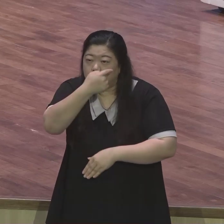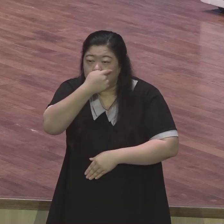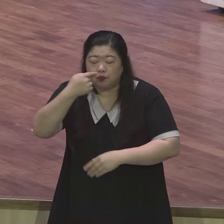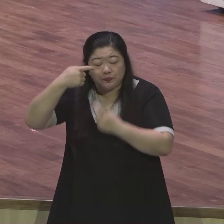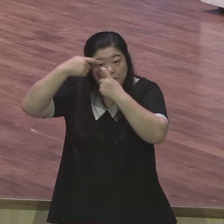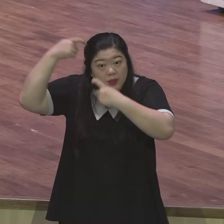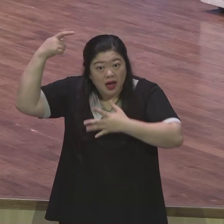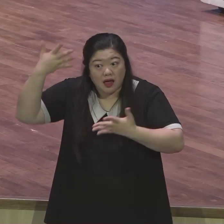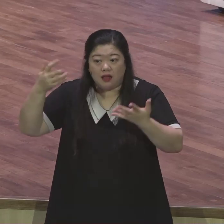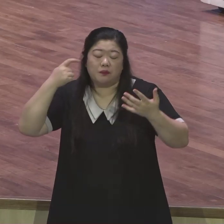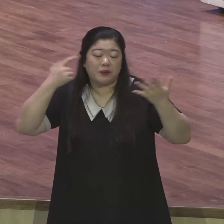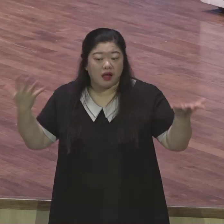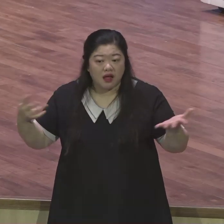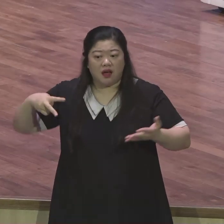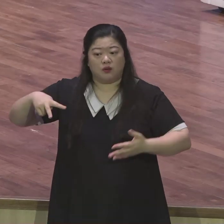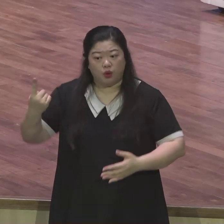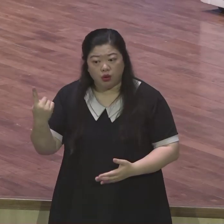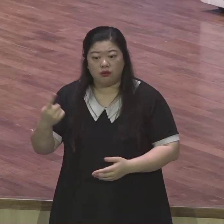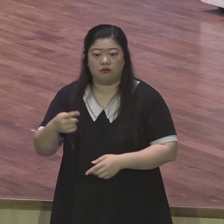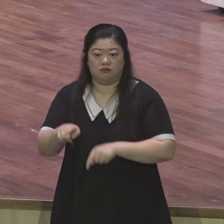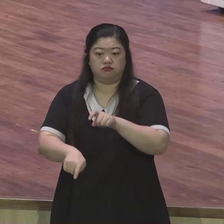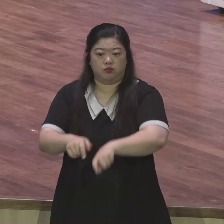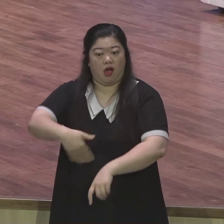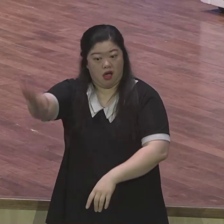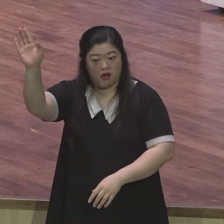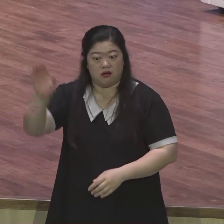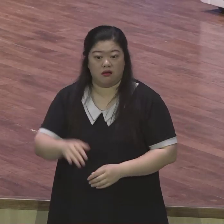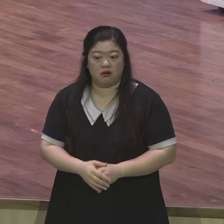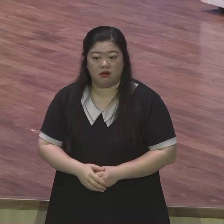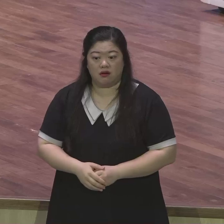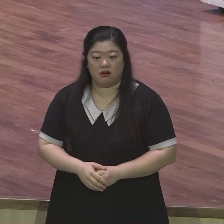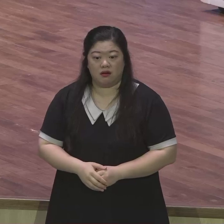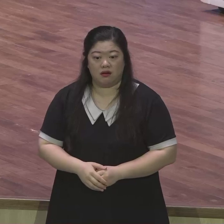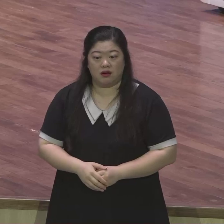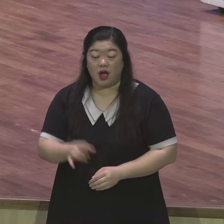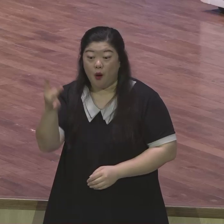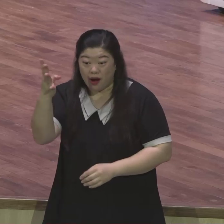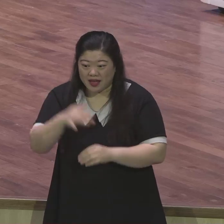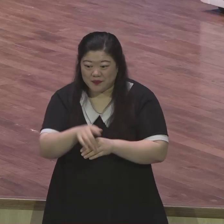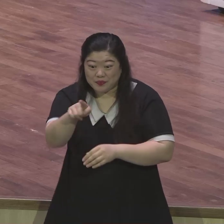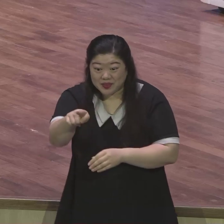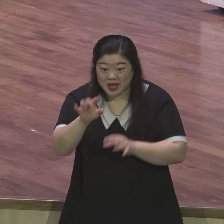증거 없어도 원래 이 찬양의 영어 제목은 믿음으로 걸으리에요